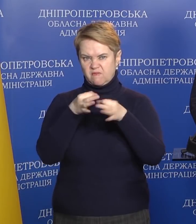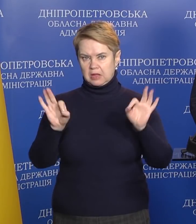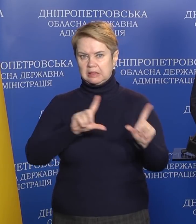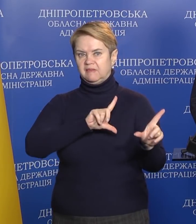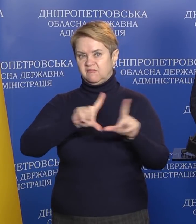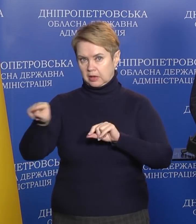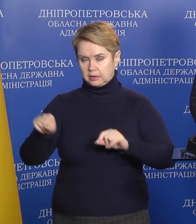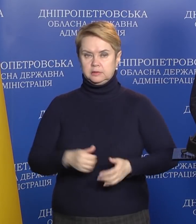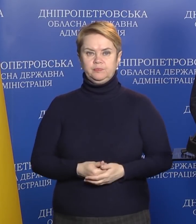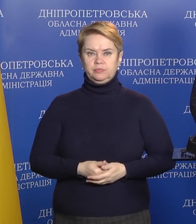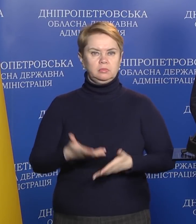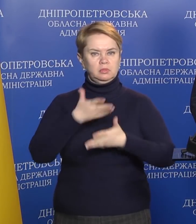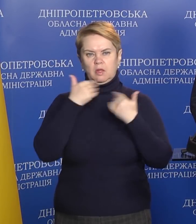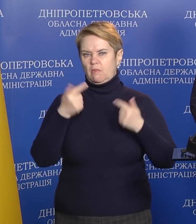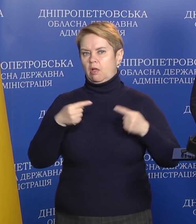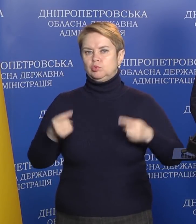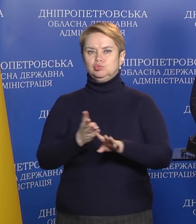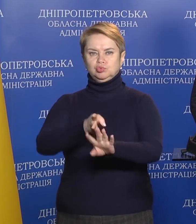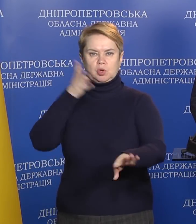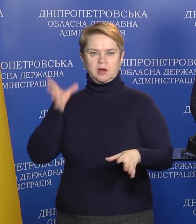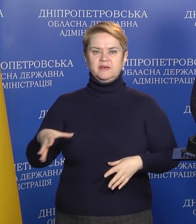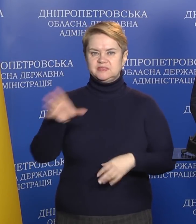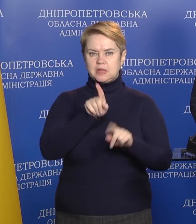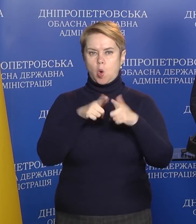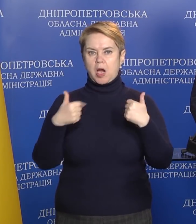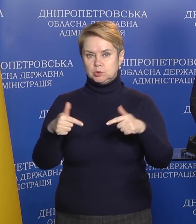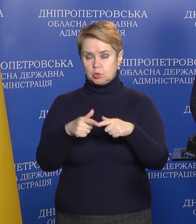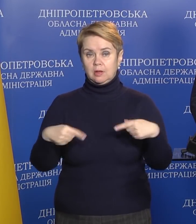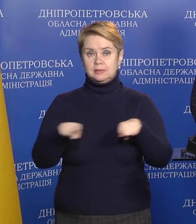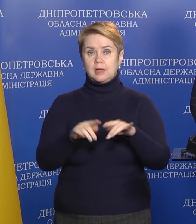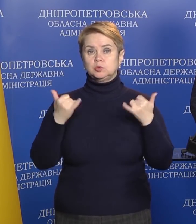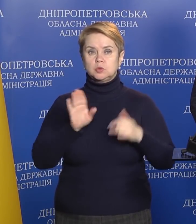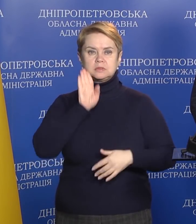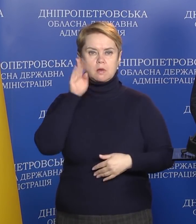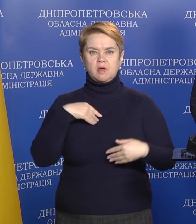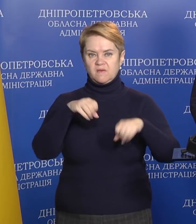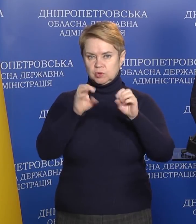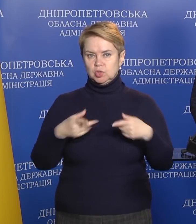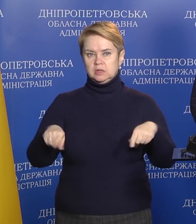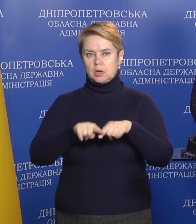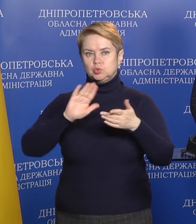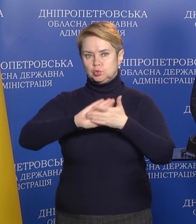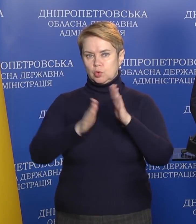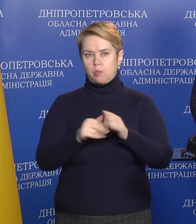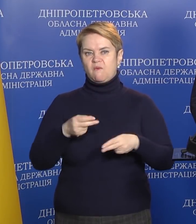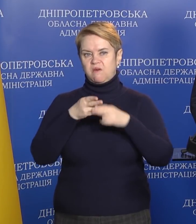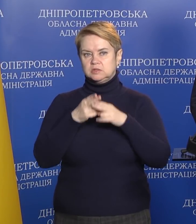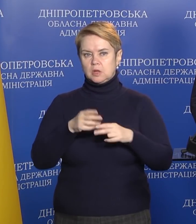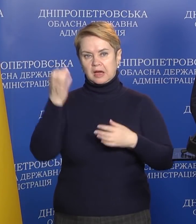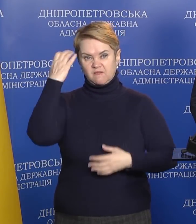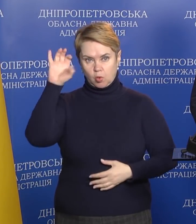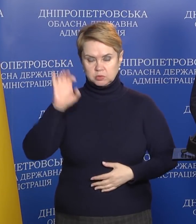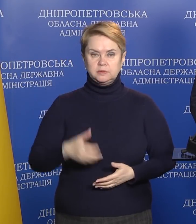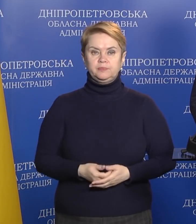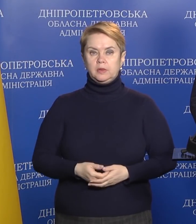виїхати, нема будь-яких черг, все організовано. Також сьогодні зранку ми вирішили таку ж саму ситуацію по вокзалу у Кривому